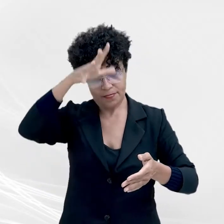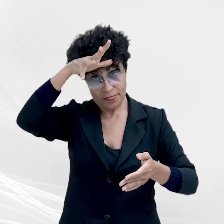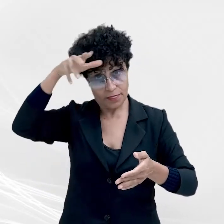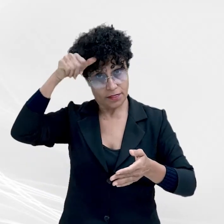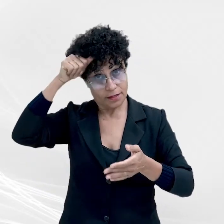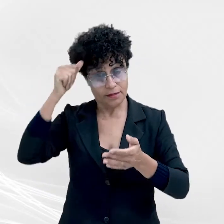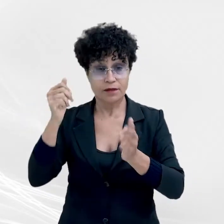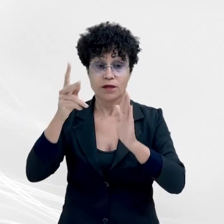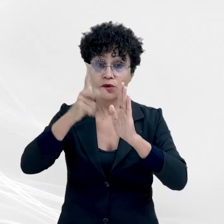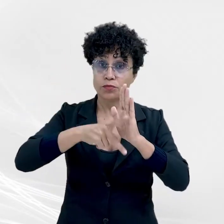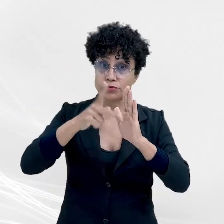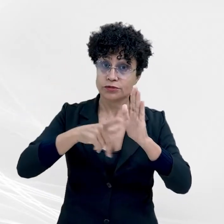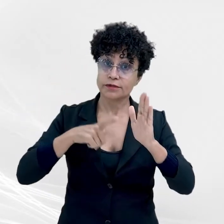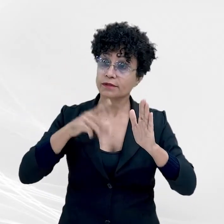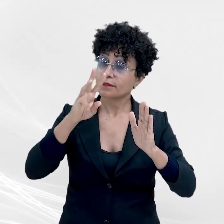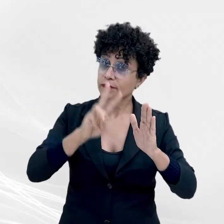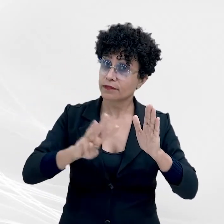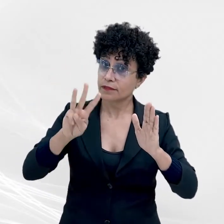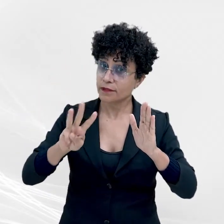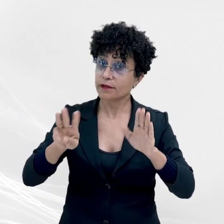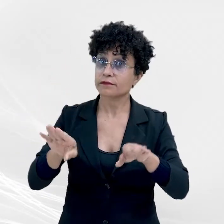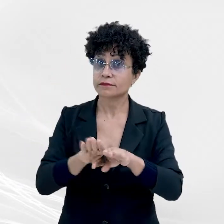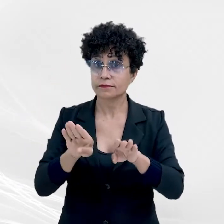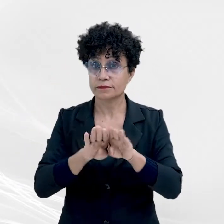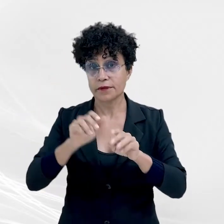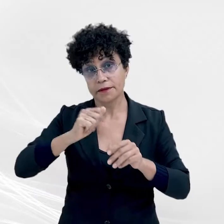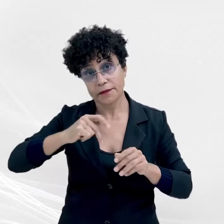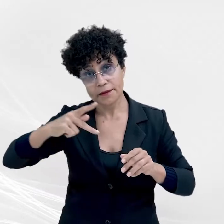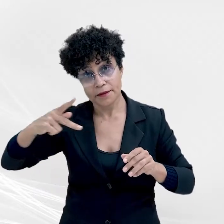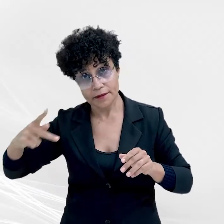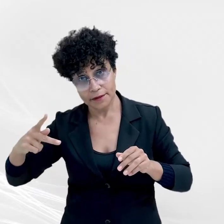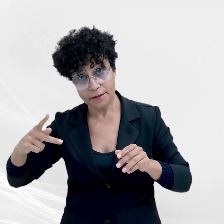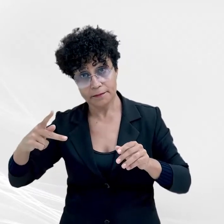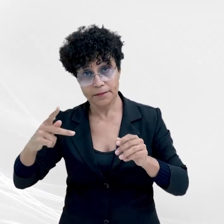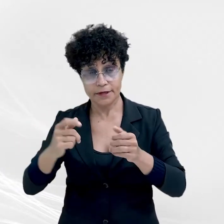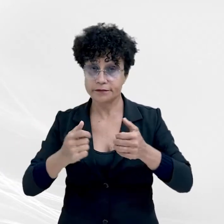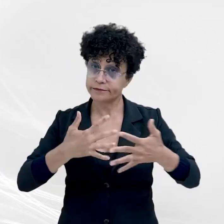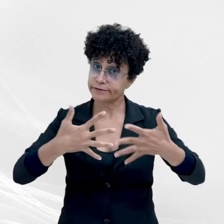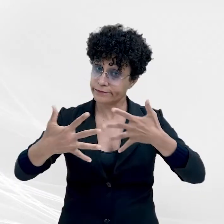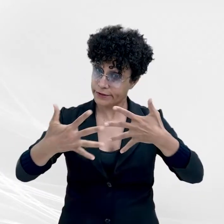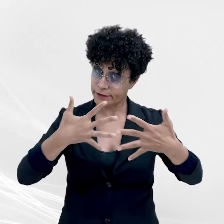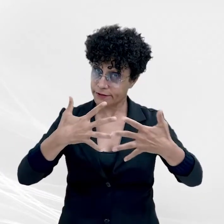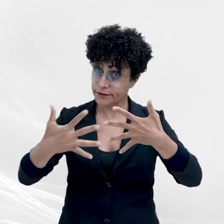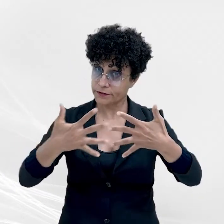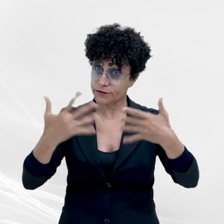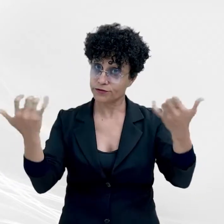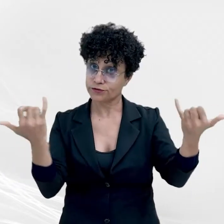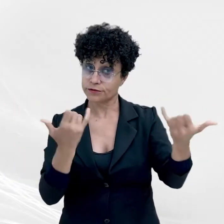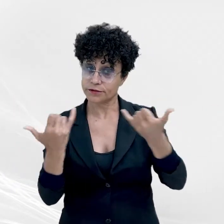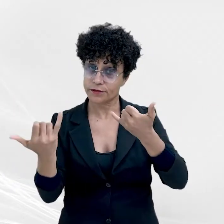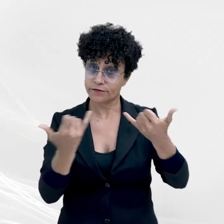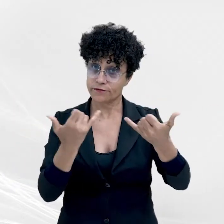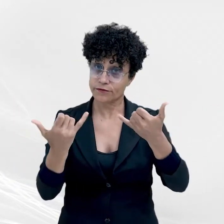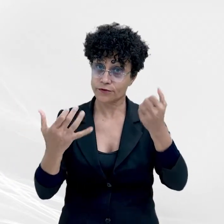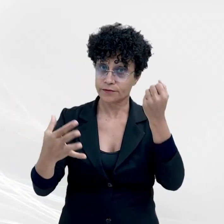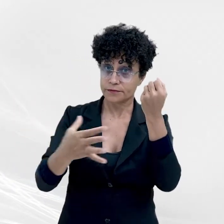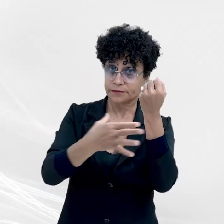possui site e aplicativo, garantindo a transparência das informações. Segundo o